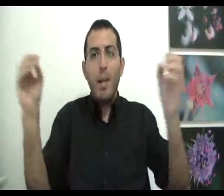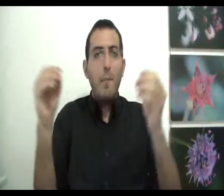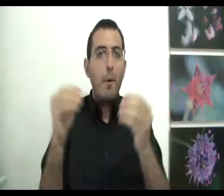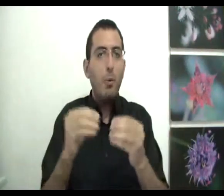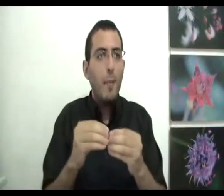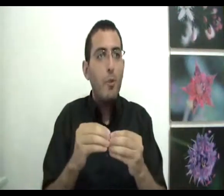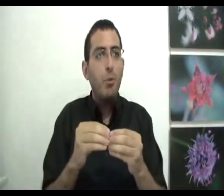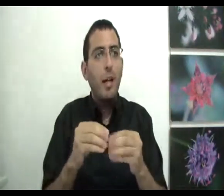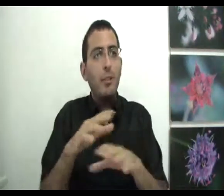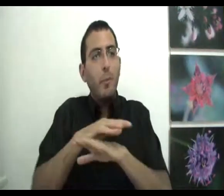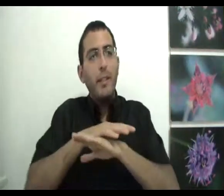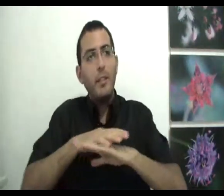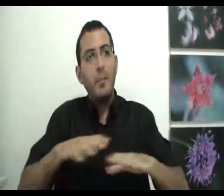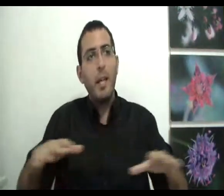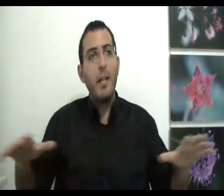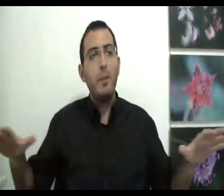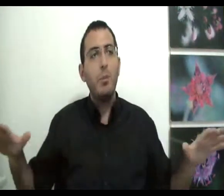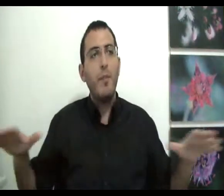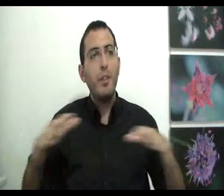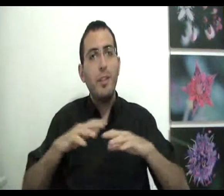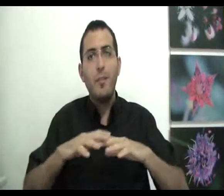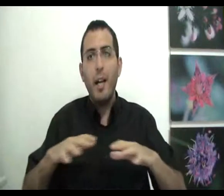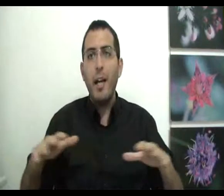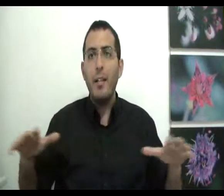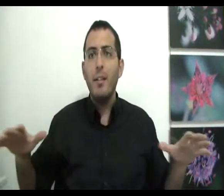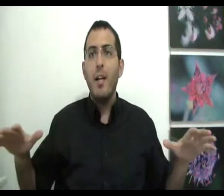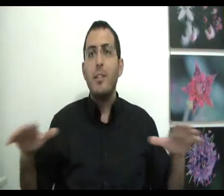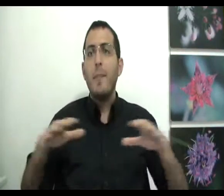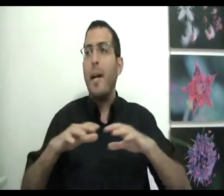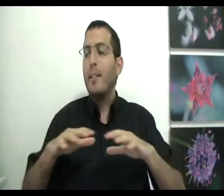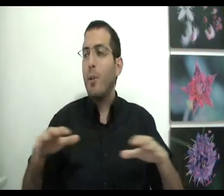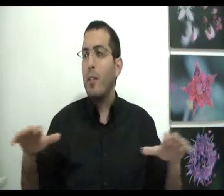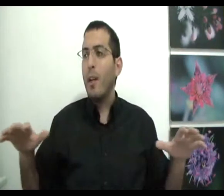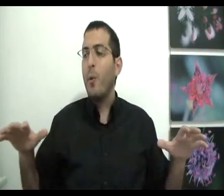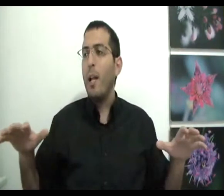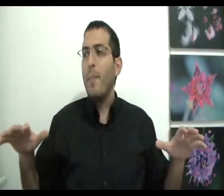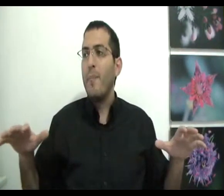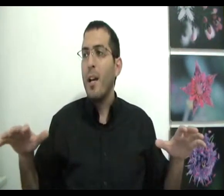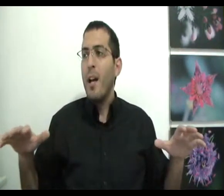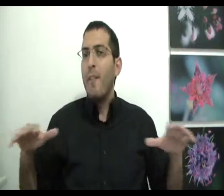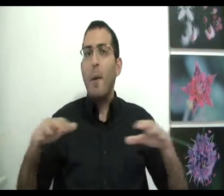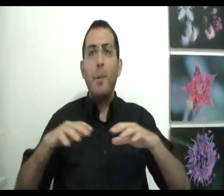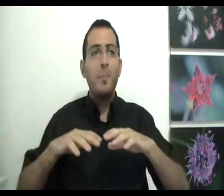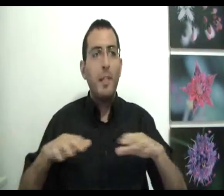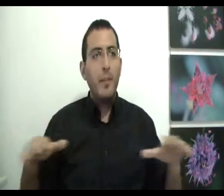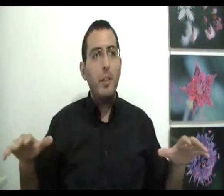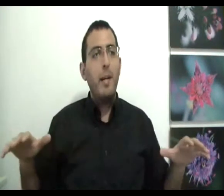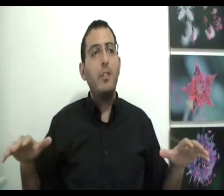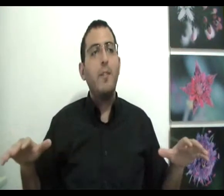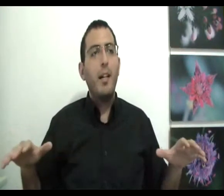האלה במהותם הם משותחת זאת אומרת יש איזה מכנה משותף יש איזה דבר אחד שמאחד את כל הדברים כולם ומהפרספקטיבה שבה יש דבר